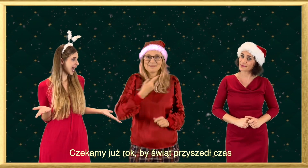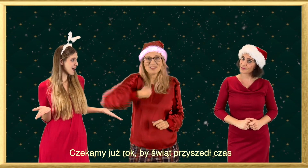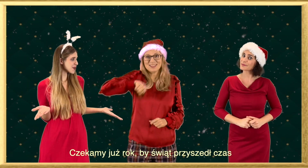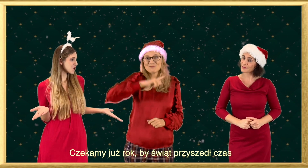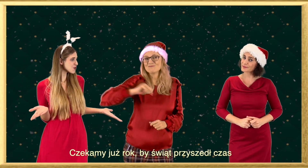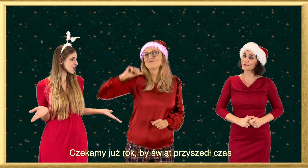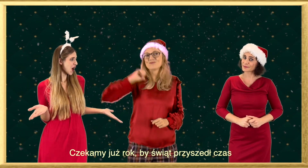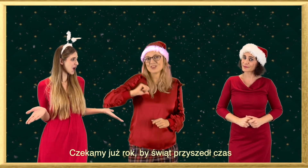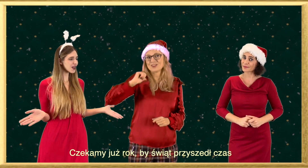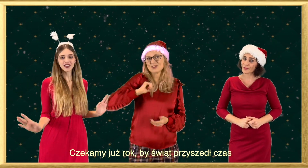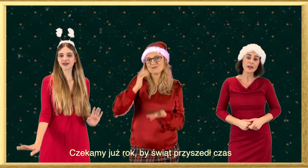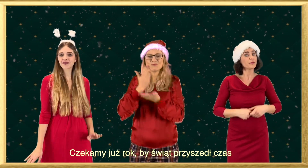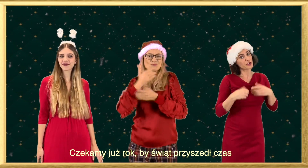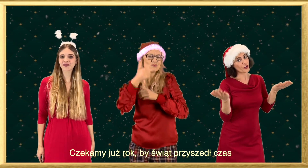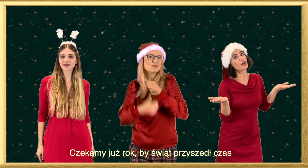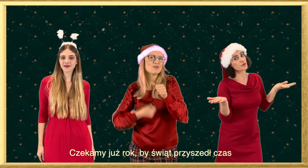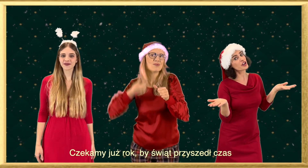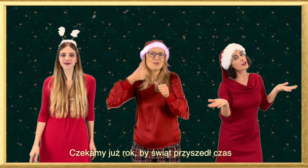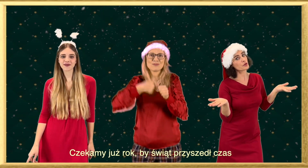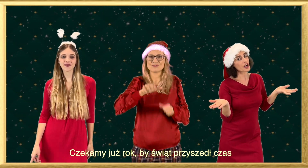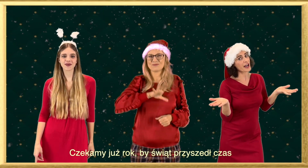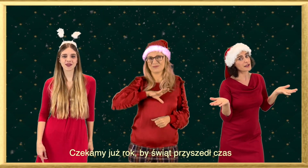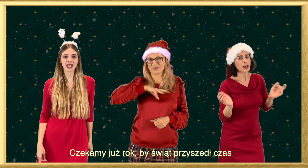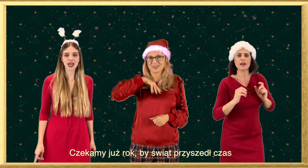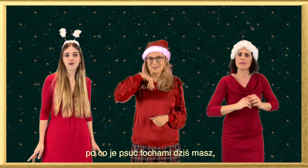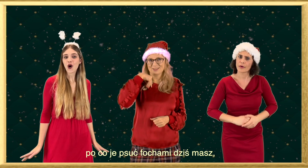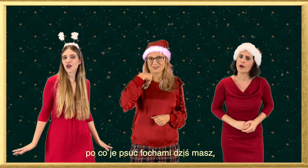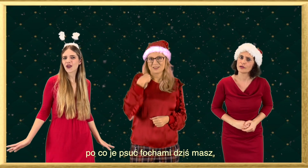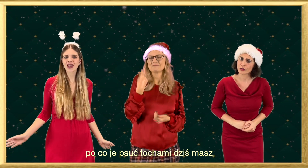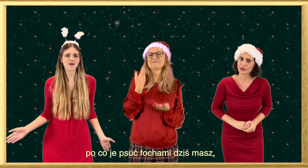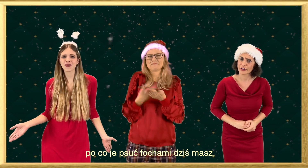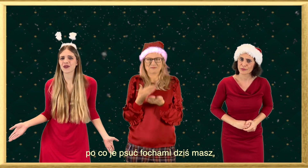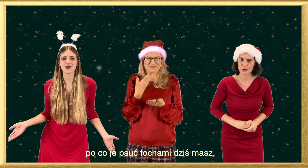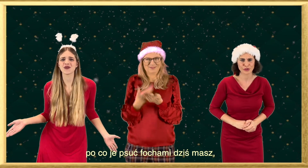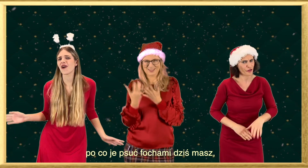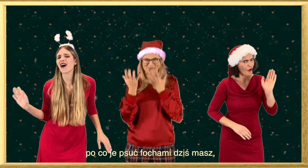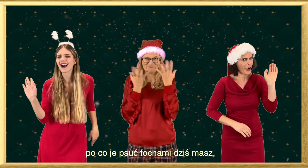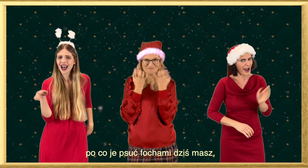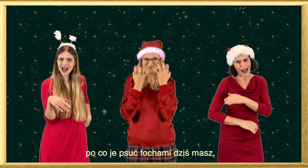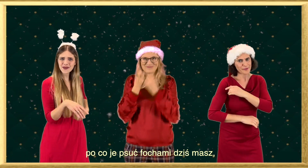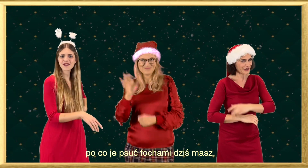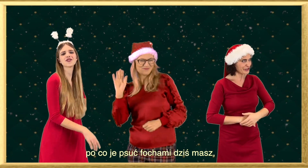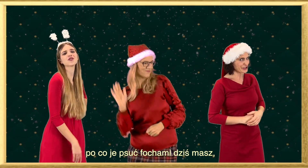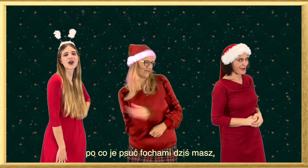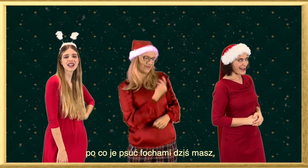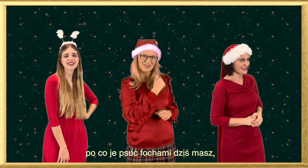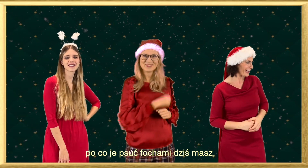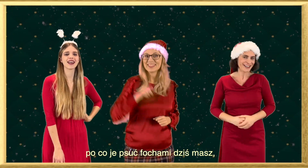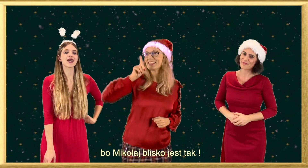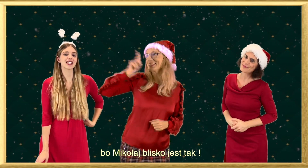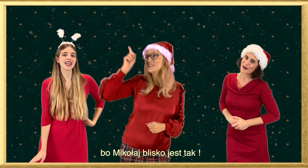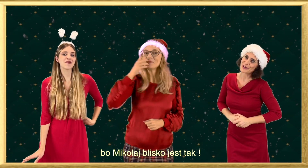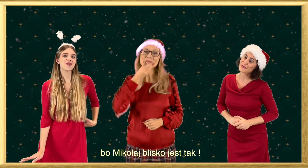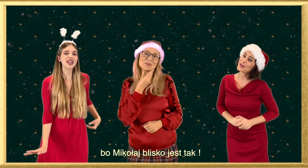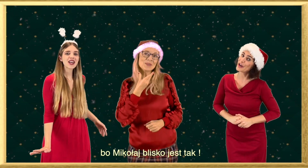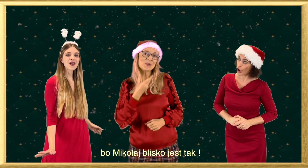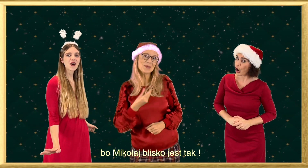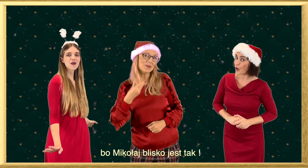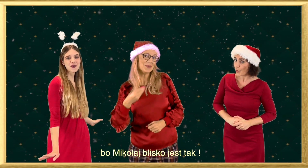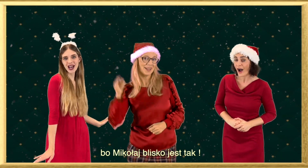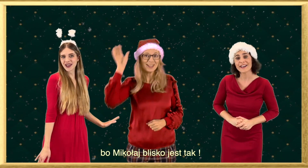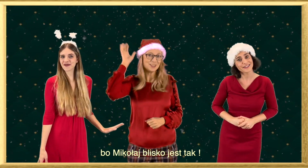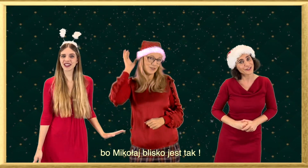Czekamy na żrok By świętym czas Po co nie psuć Chłopami dziś masz Gdy